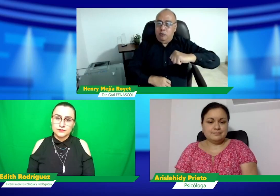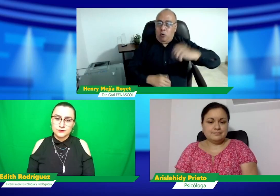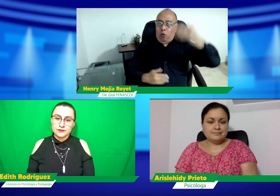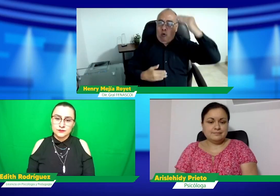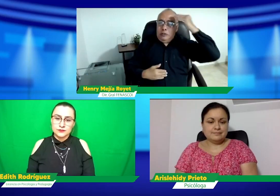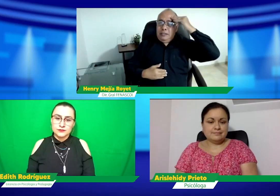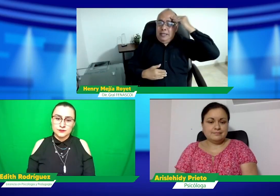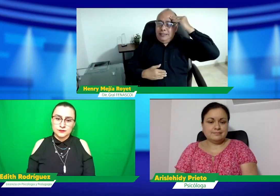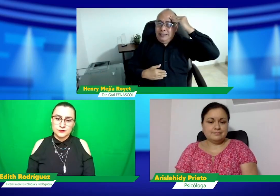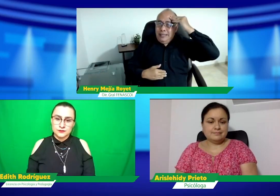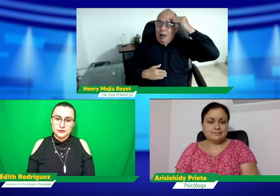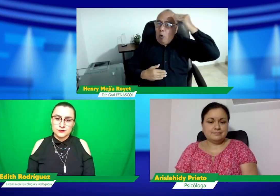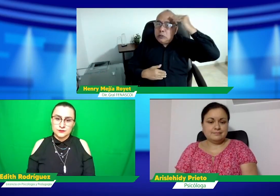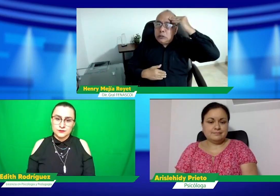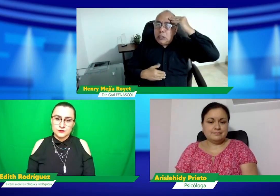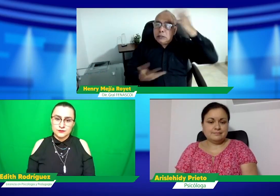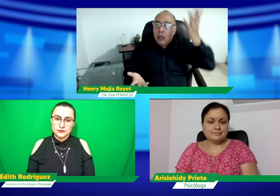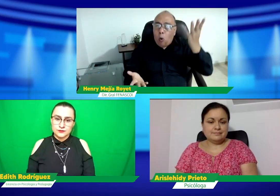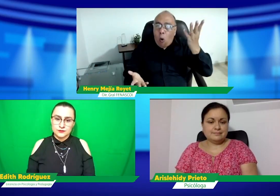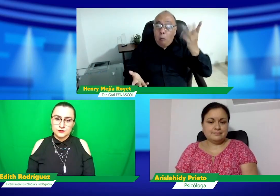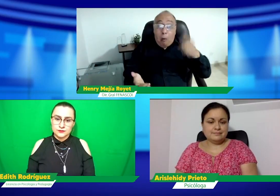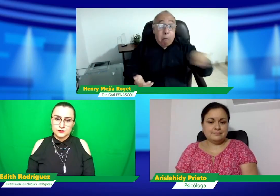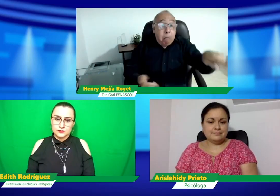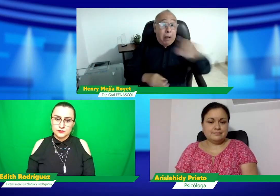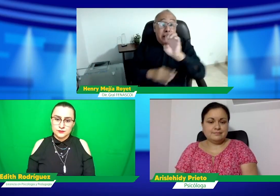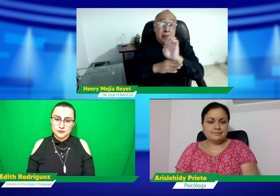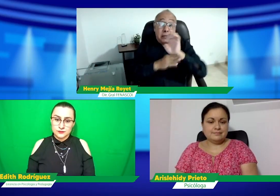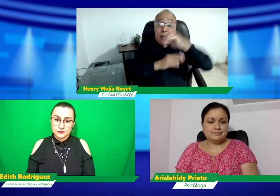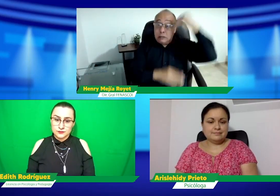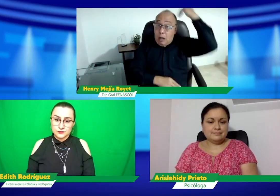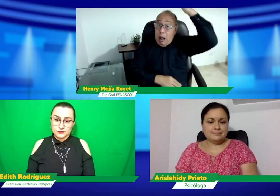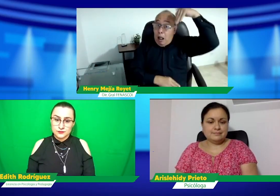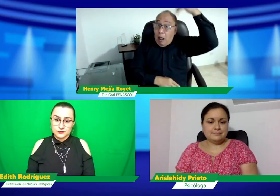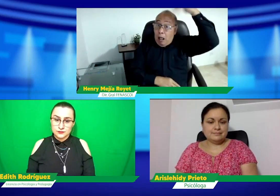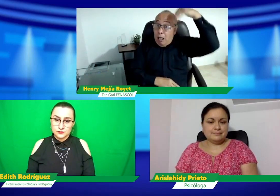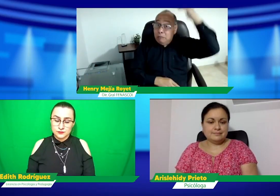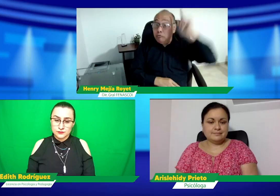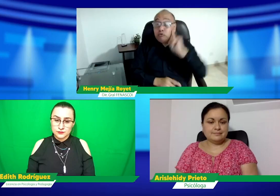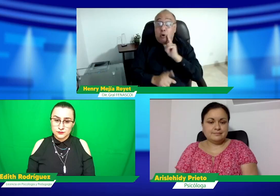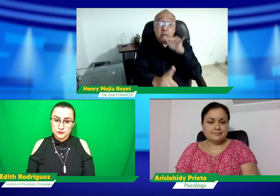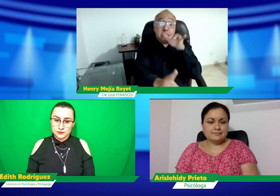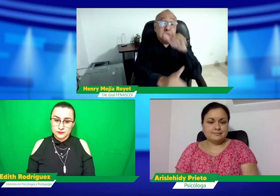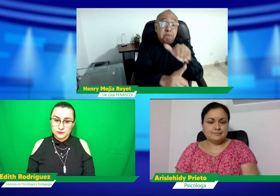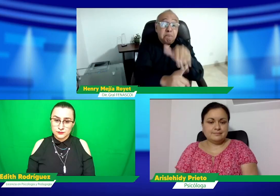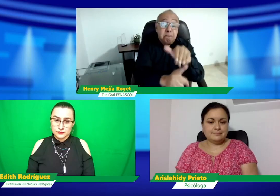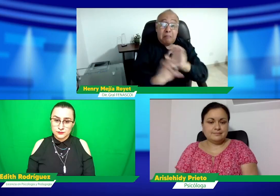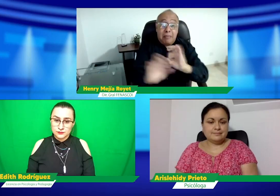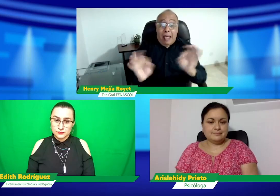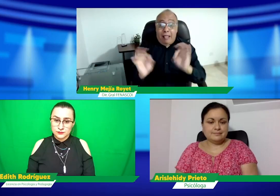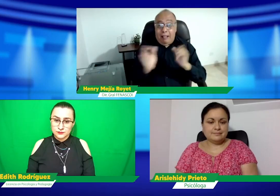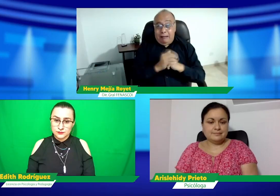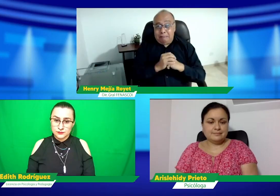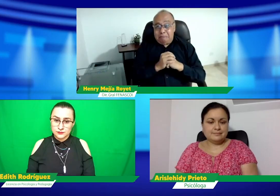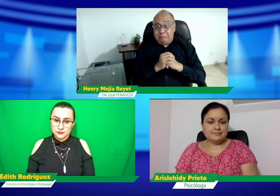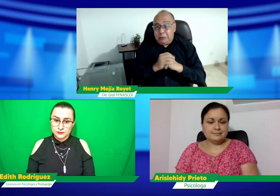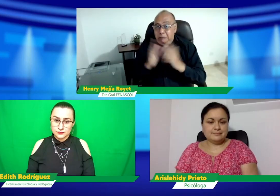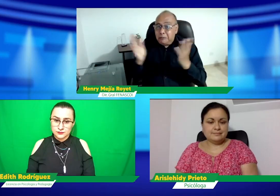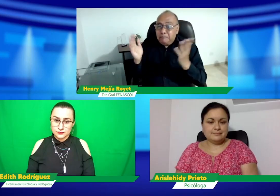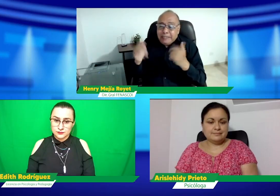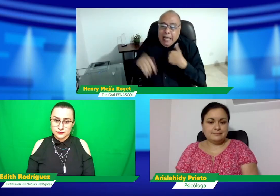acción, al trabajo, ¿no? A que nos remanguemos todos y pensemos que se trata de conciencia y de derechos porque